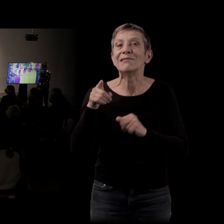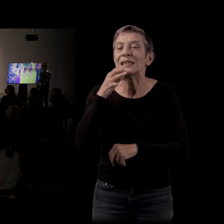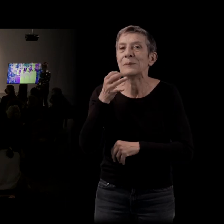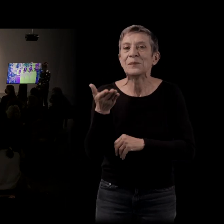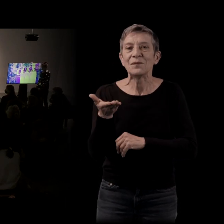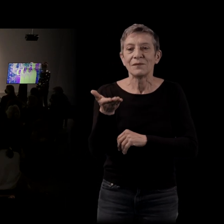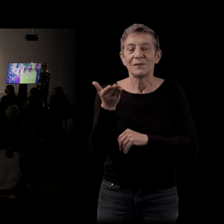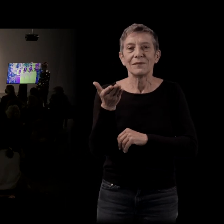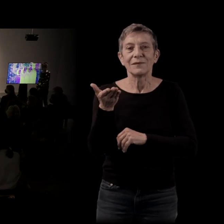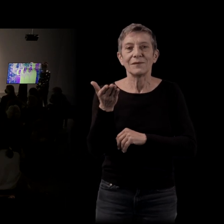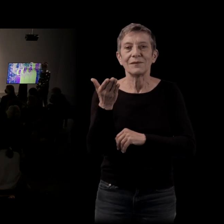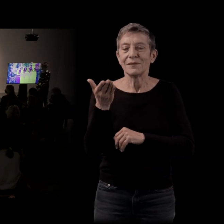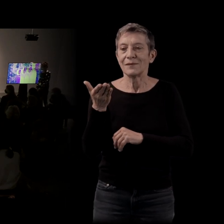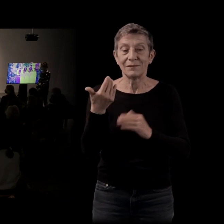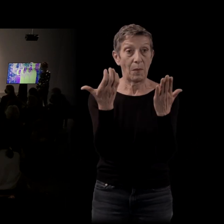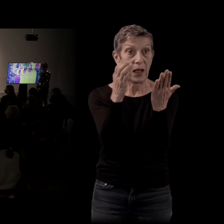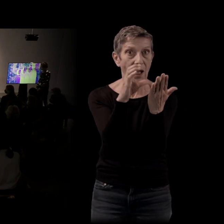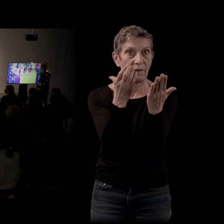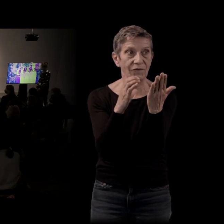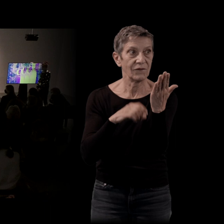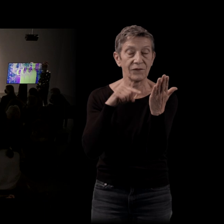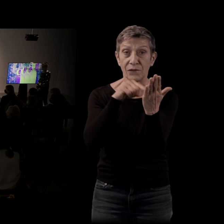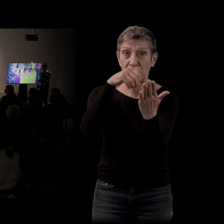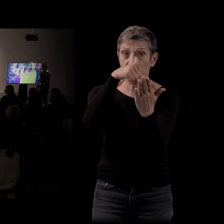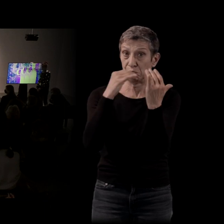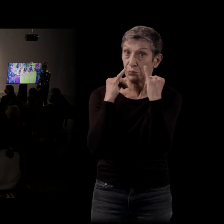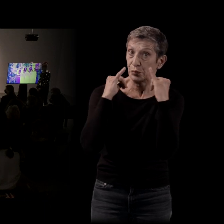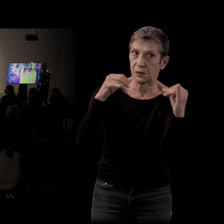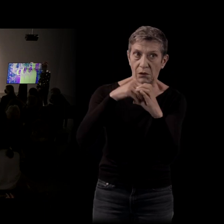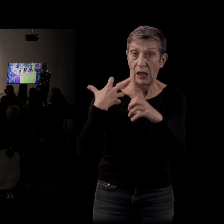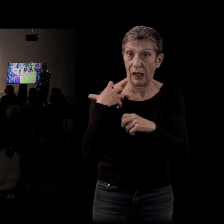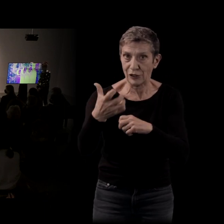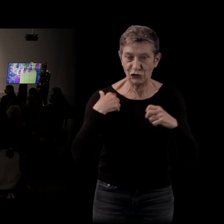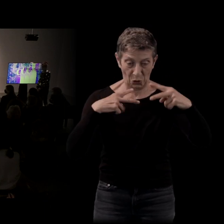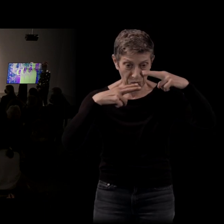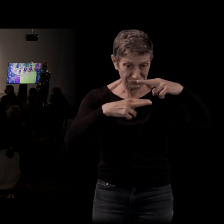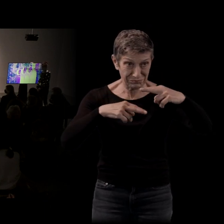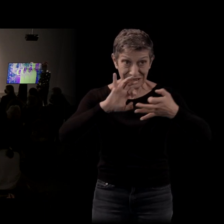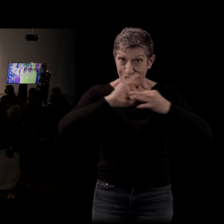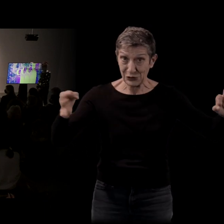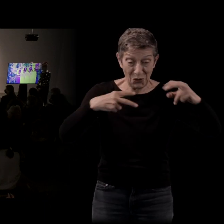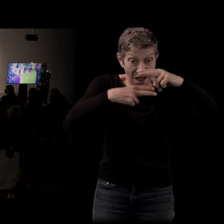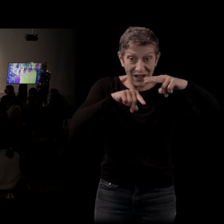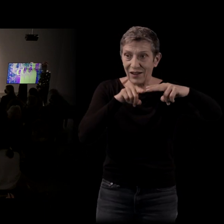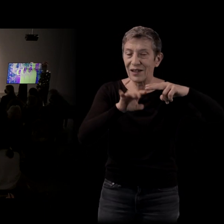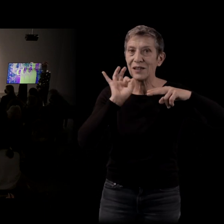vos parraires sont extrêmement denses et prennent comme des unités closes et moi, suis très intéressée par votre pratique de l'écriture sur Instagram notamment